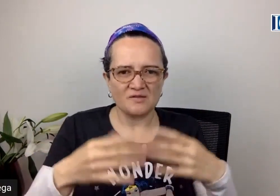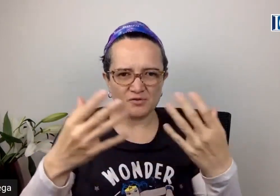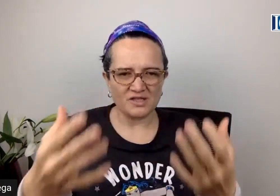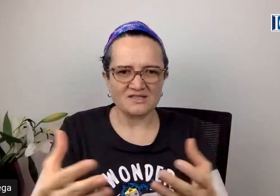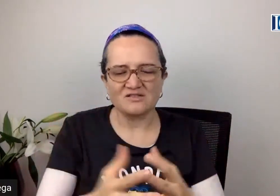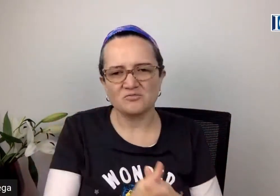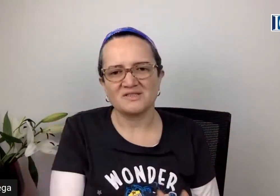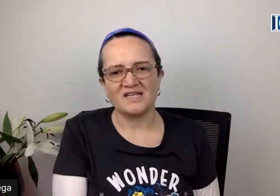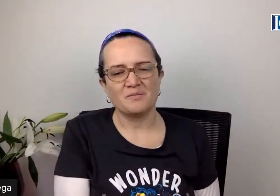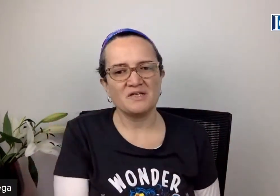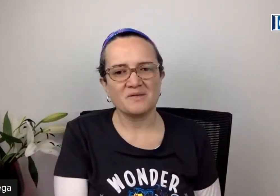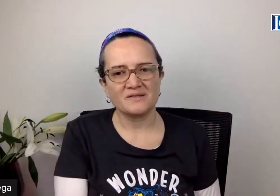porque es de tu materia prima,